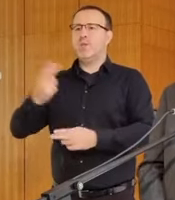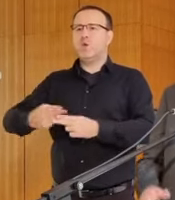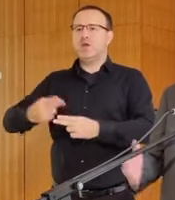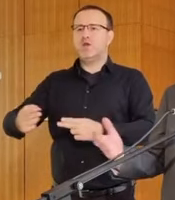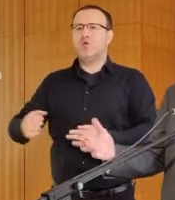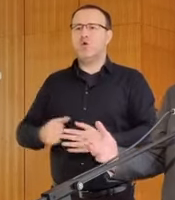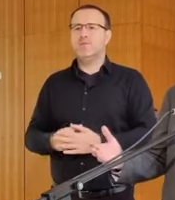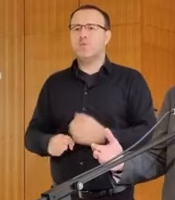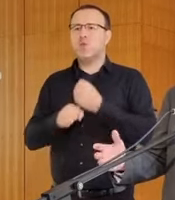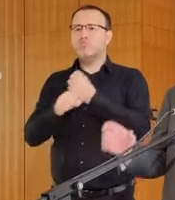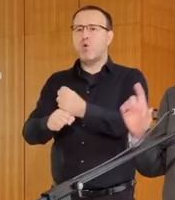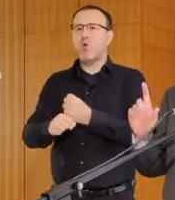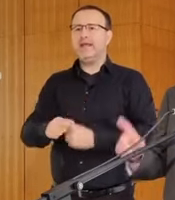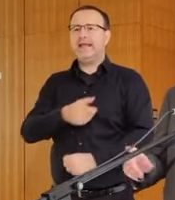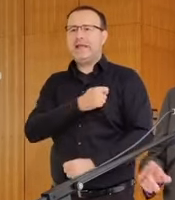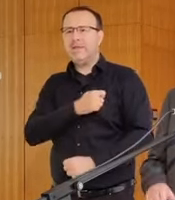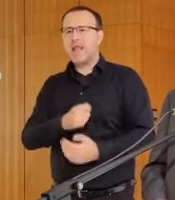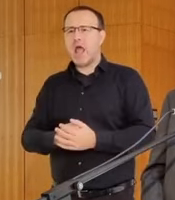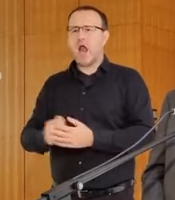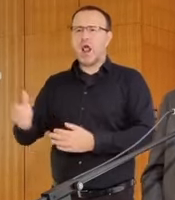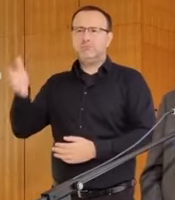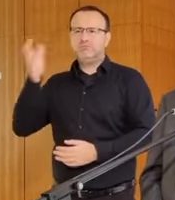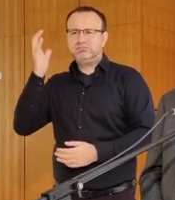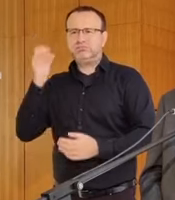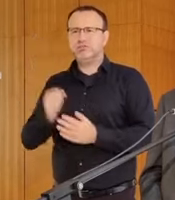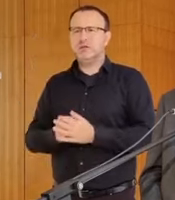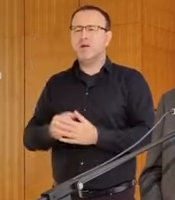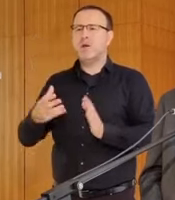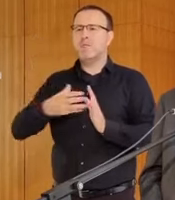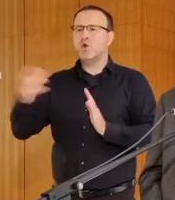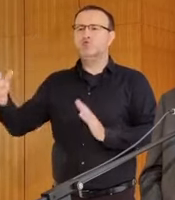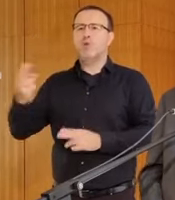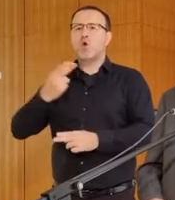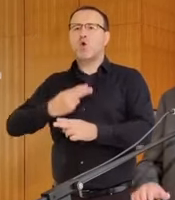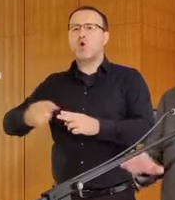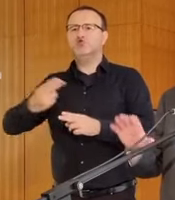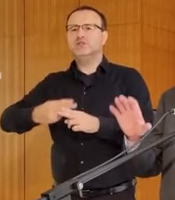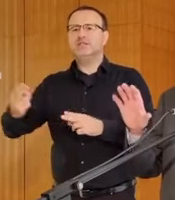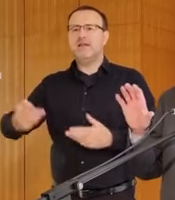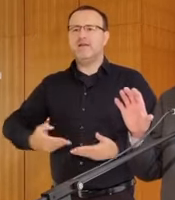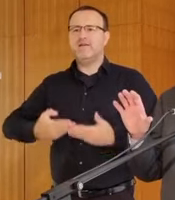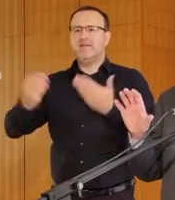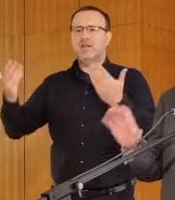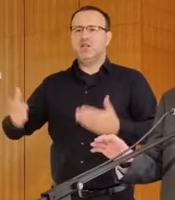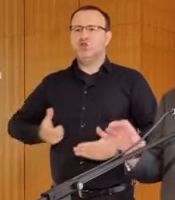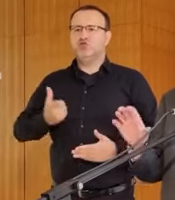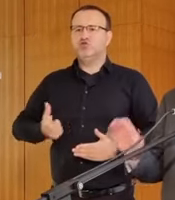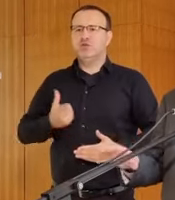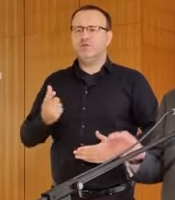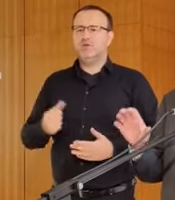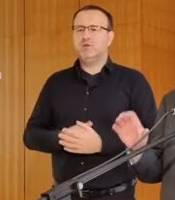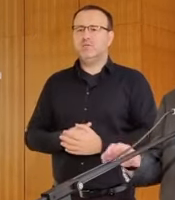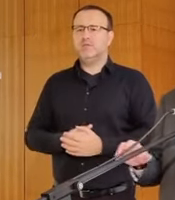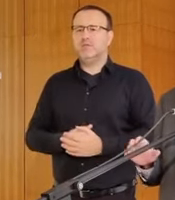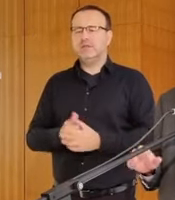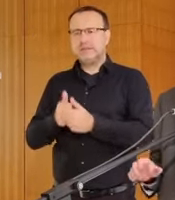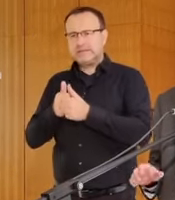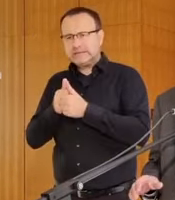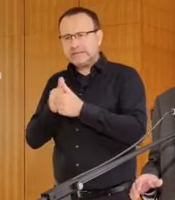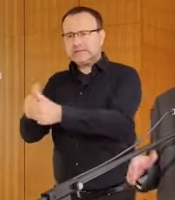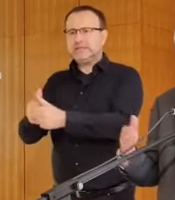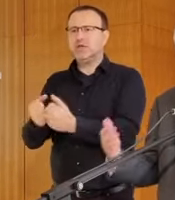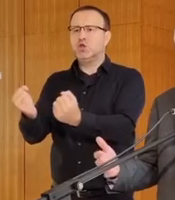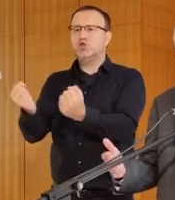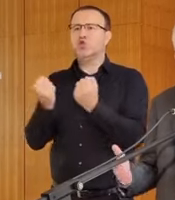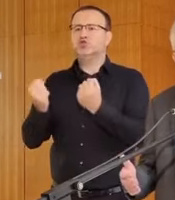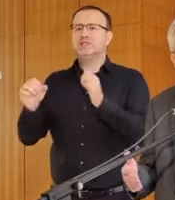boj s kriminalitou a budeme pokračovať v očiste verejného života. Budeme dôsledne dodržiavať